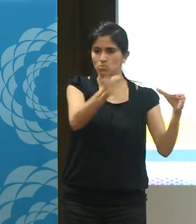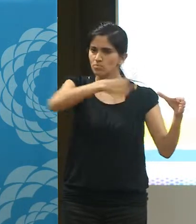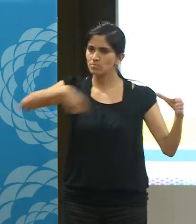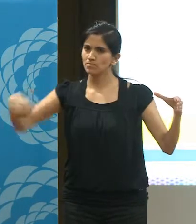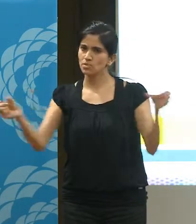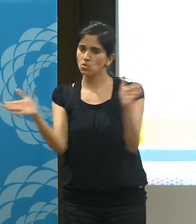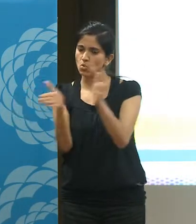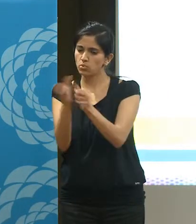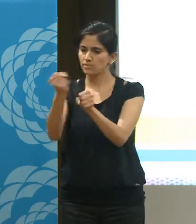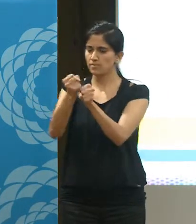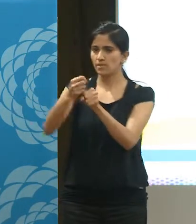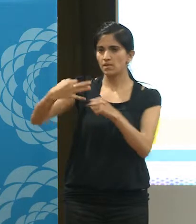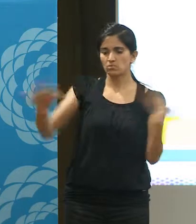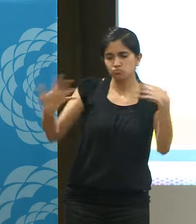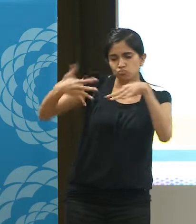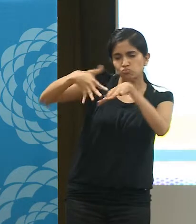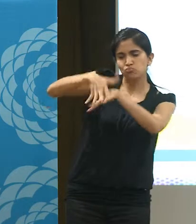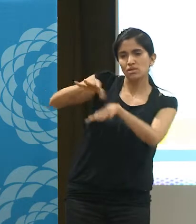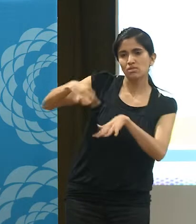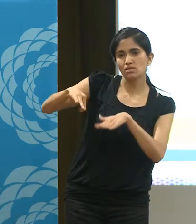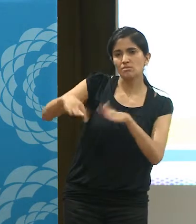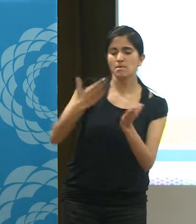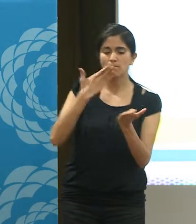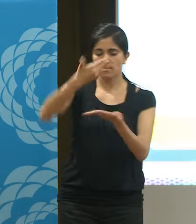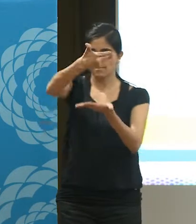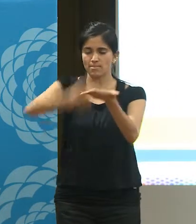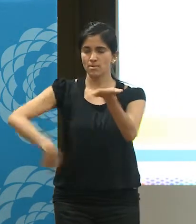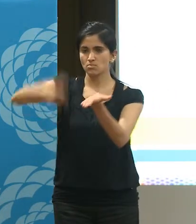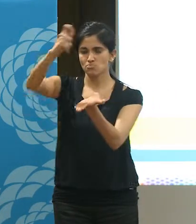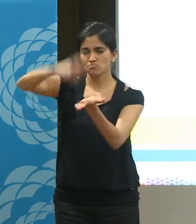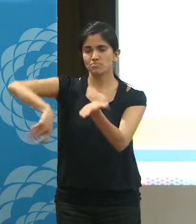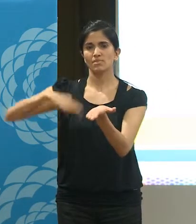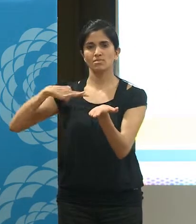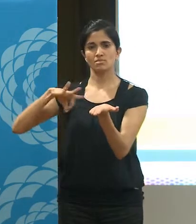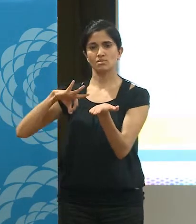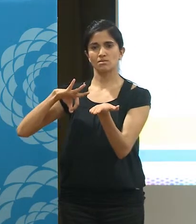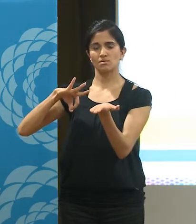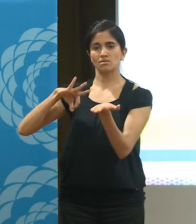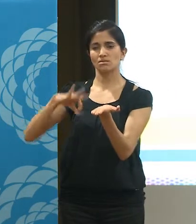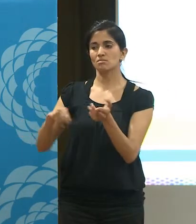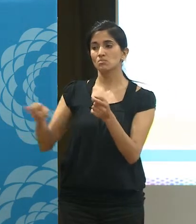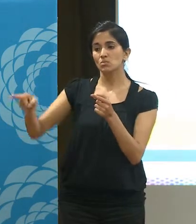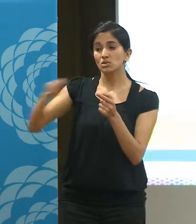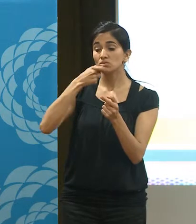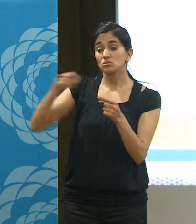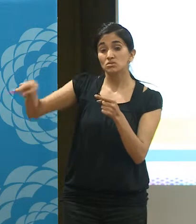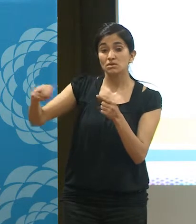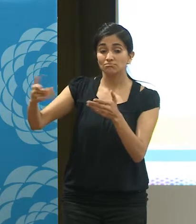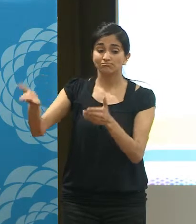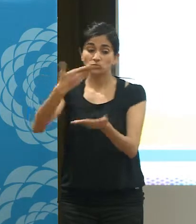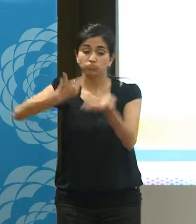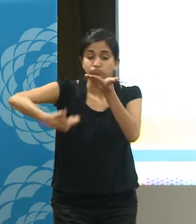respuesta no es tres, hasta que no esté firmado oficialmente el hecho de que nosotros estamos en el lugar, no vamos a poder hablar nada.